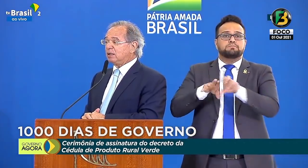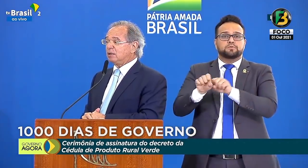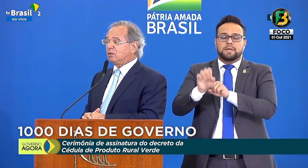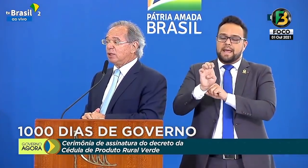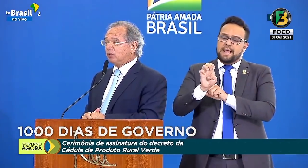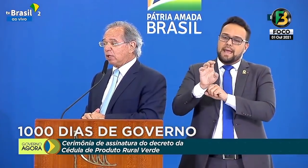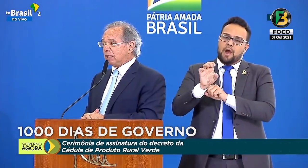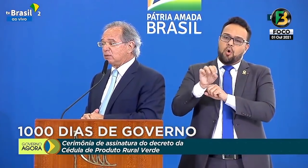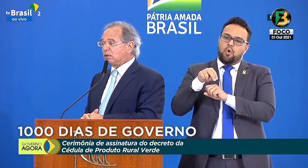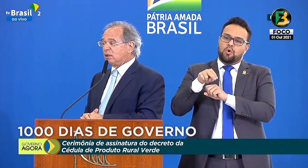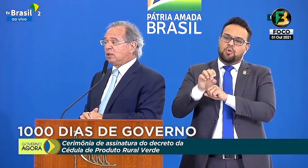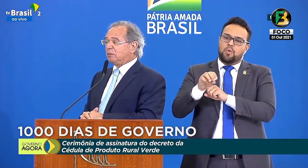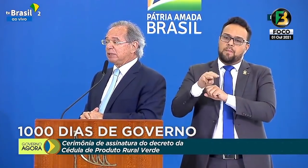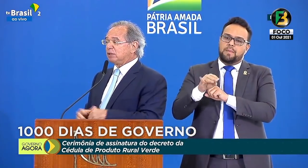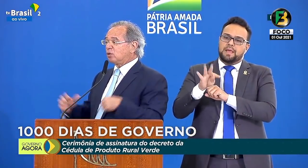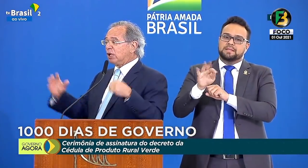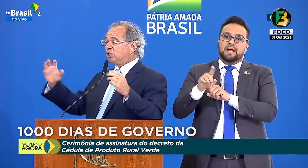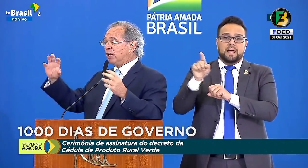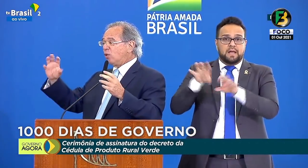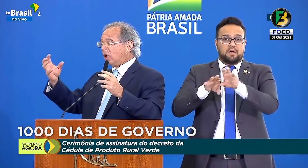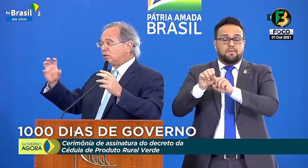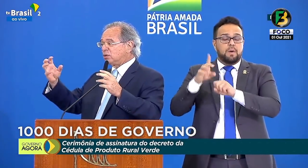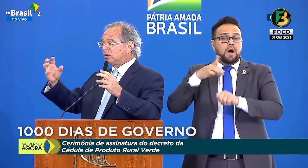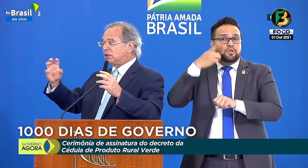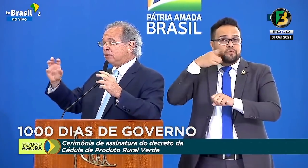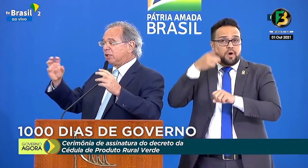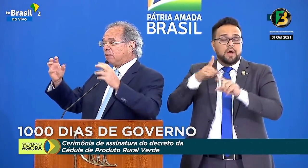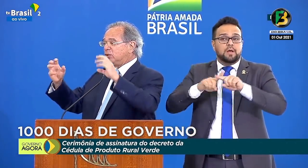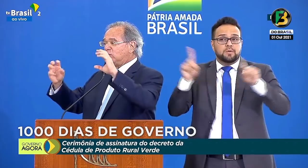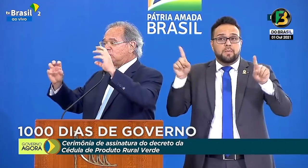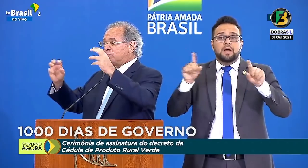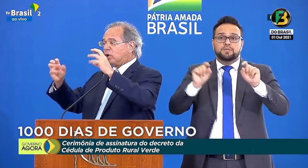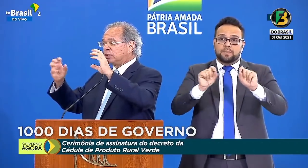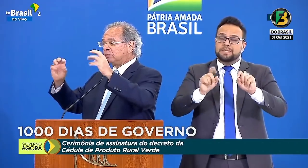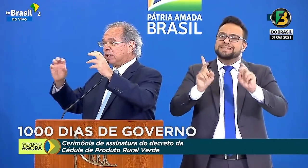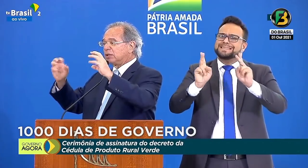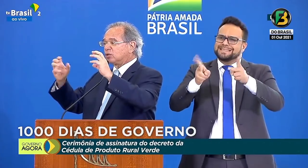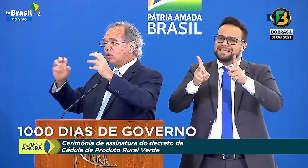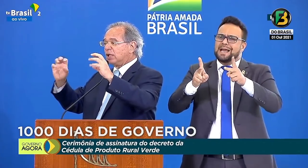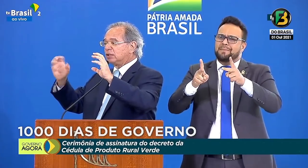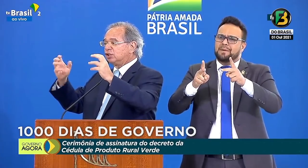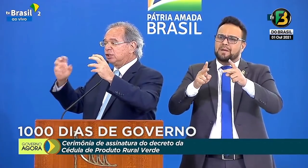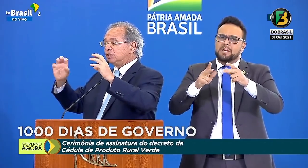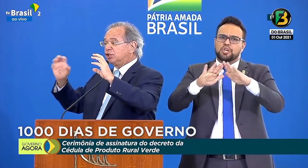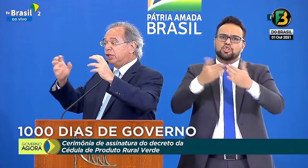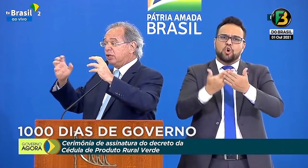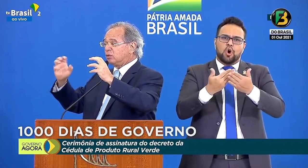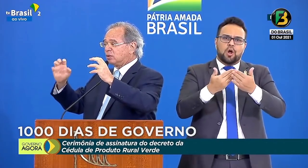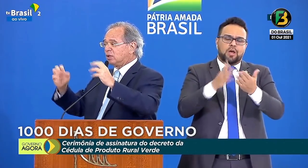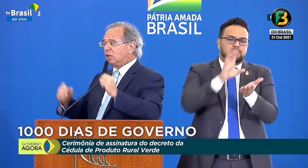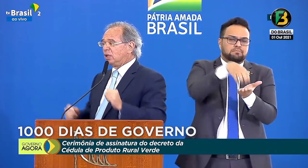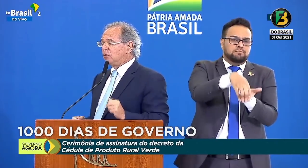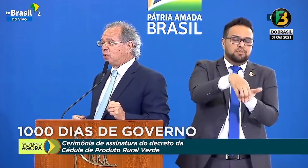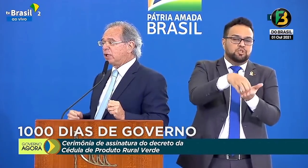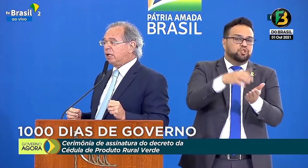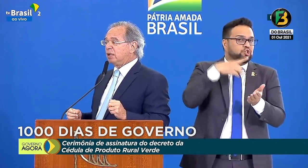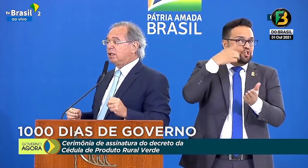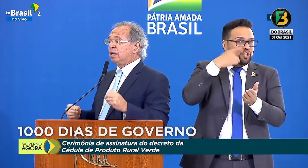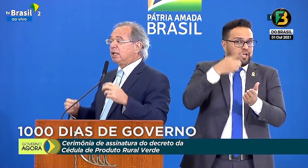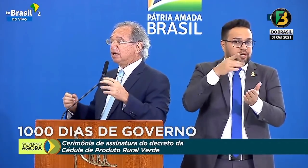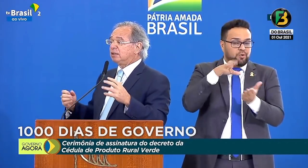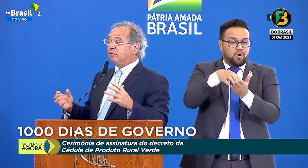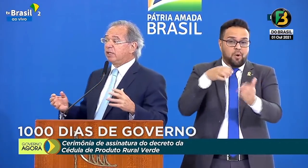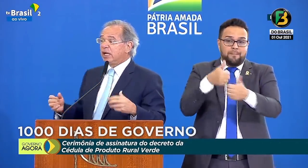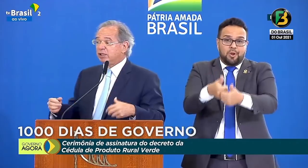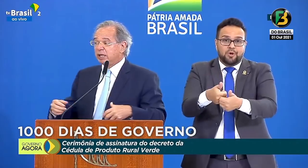Ele era um advogado. Mas a escola de negócios sempre trabalhou muito próxima à escola de direito. Porque,